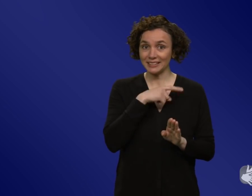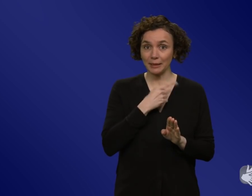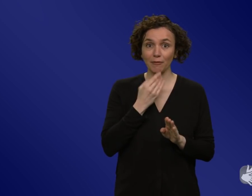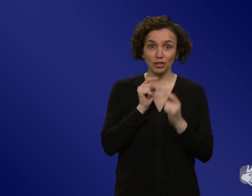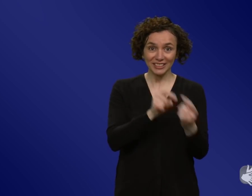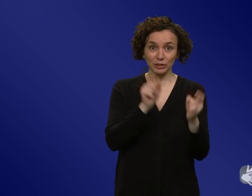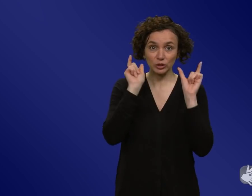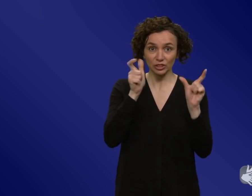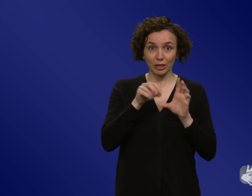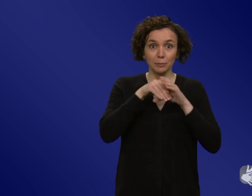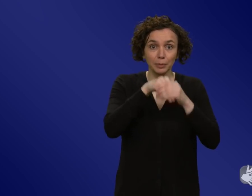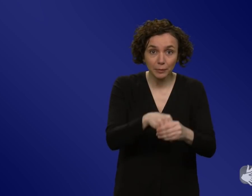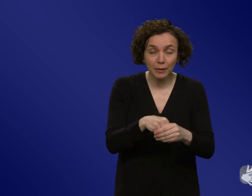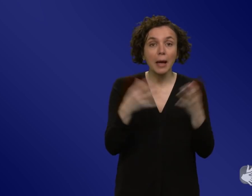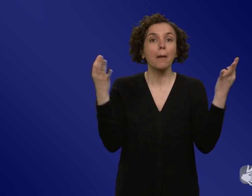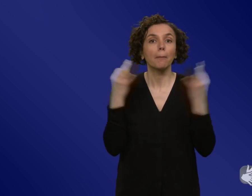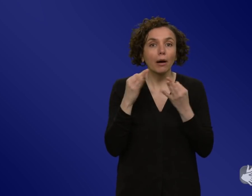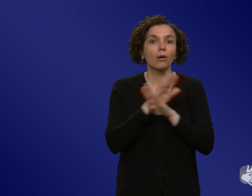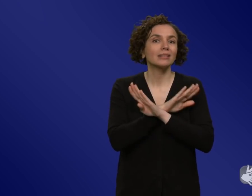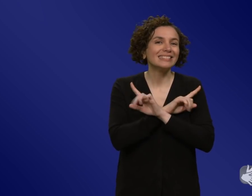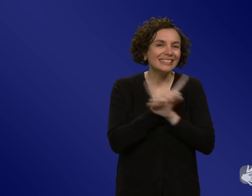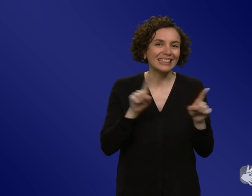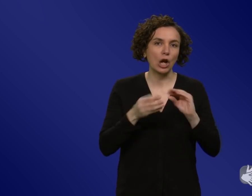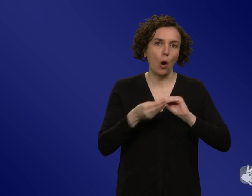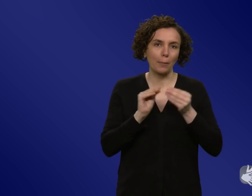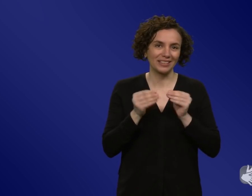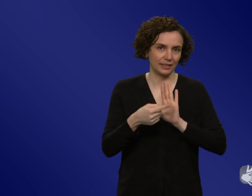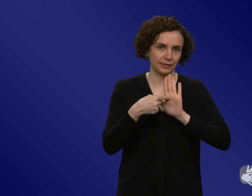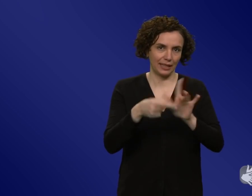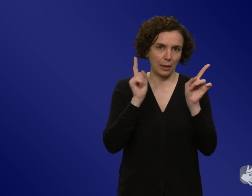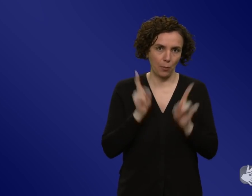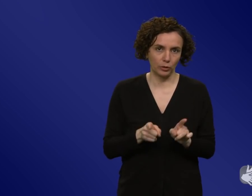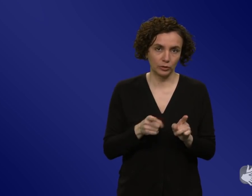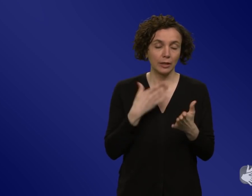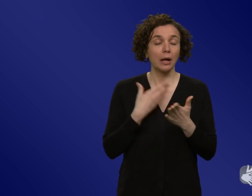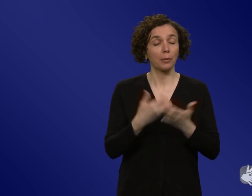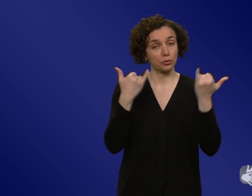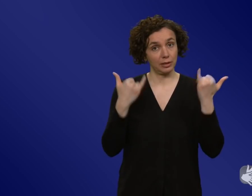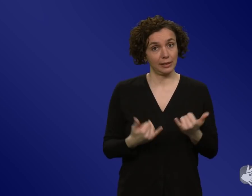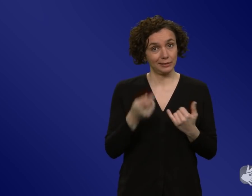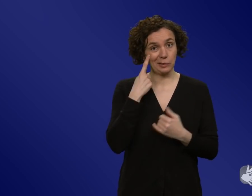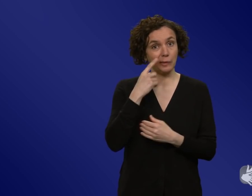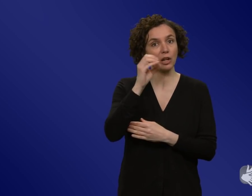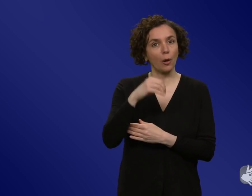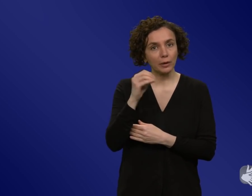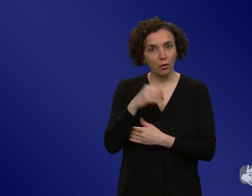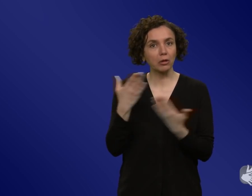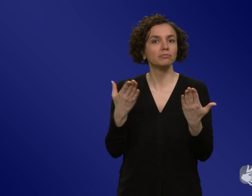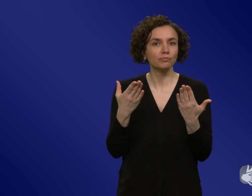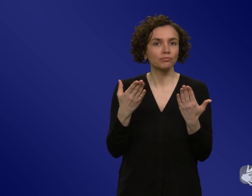Und mittlerweile bei Omikron, das so, so weit verbreitet ist, ist es vielleicht nicht mehr so ein Problem. Aber was ich lange als Problem wahrnahm, ist,